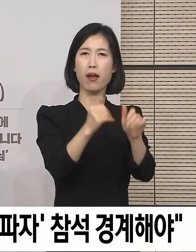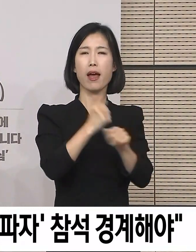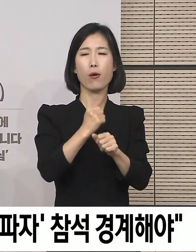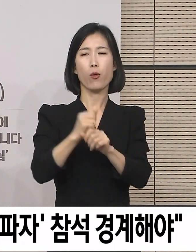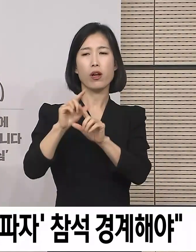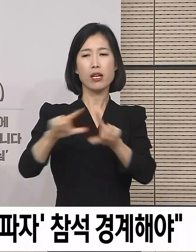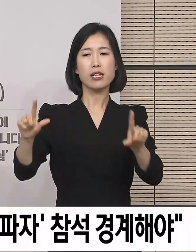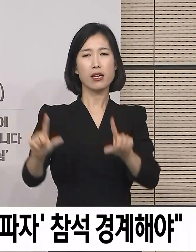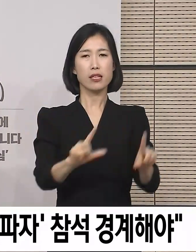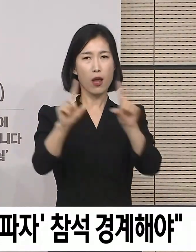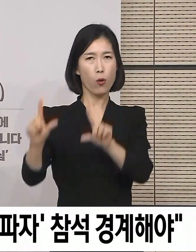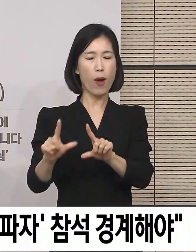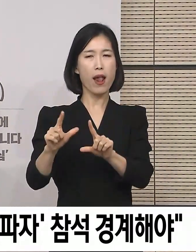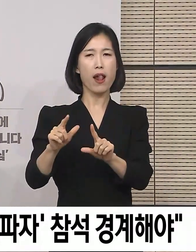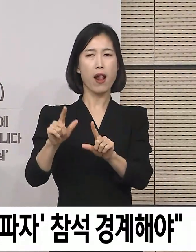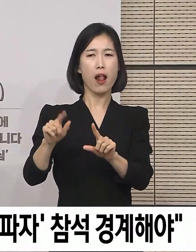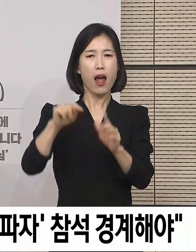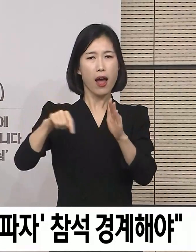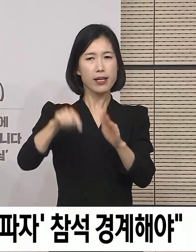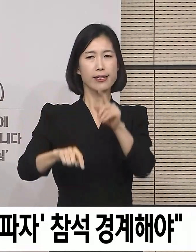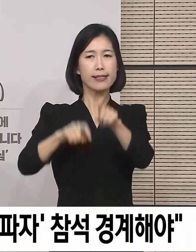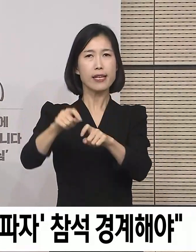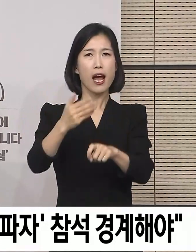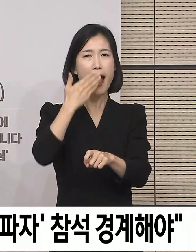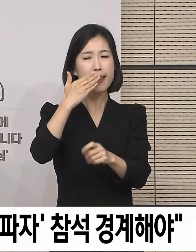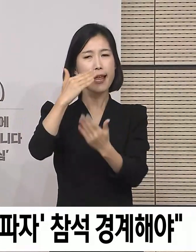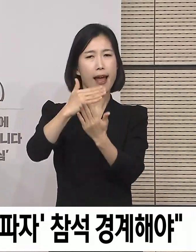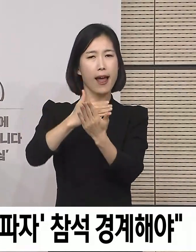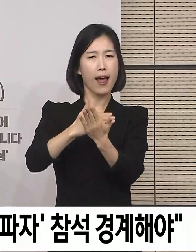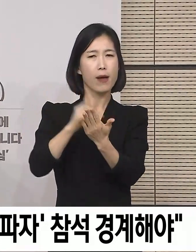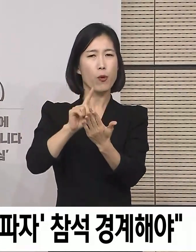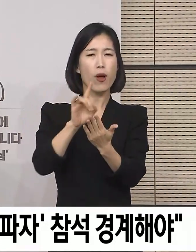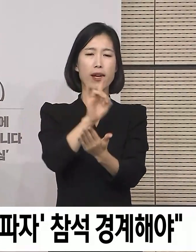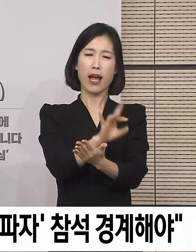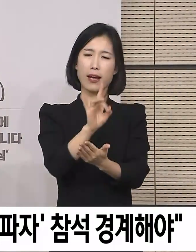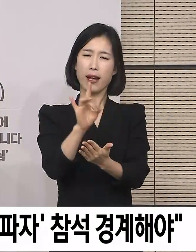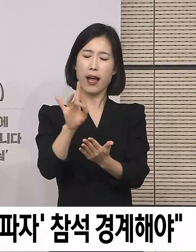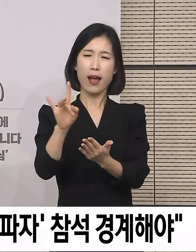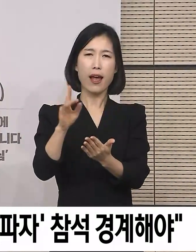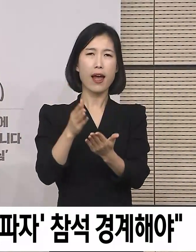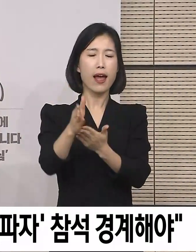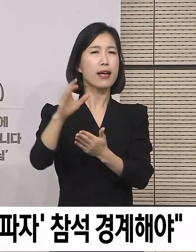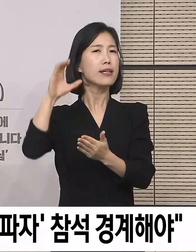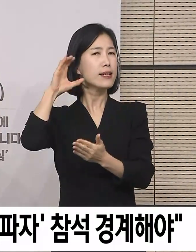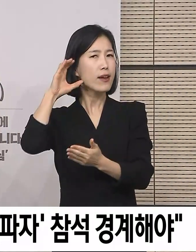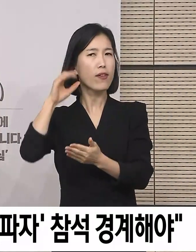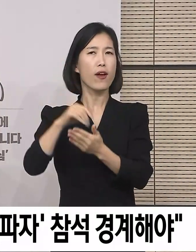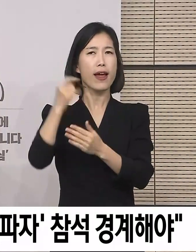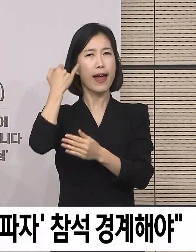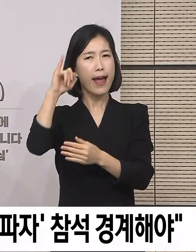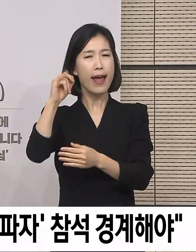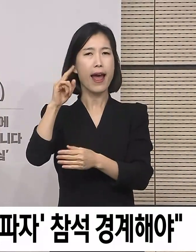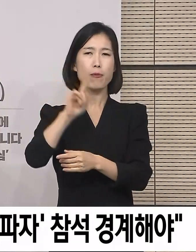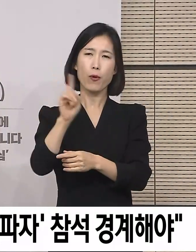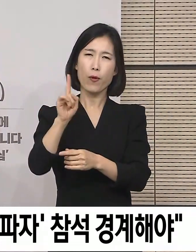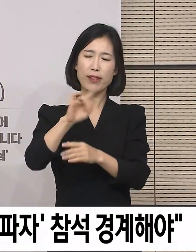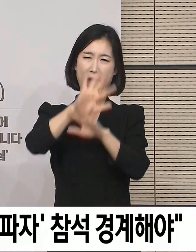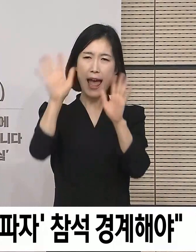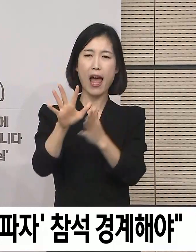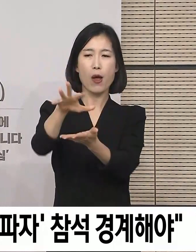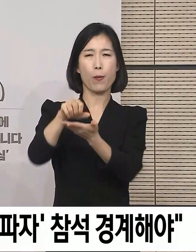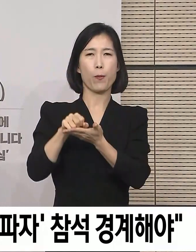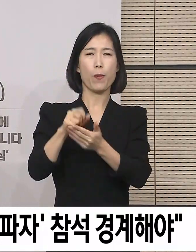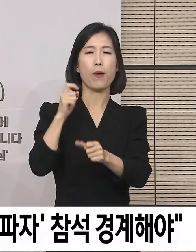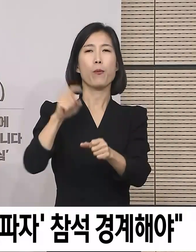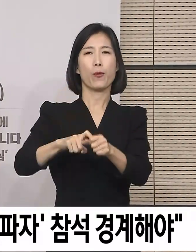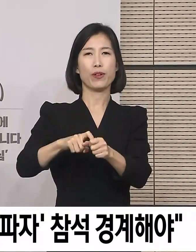일상생활에서 실천 가능한 지침이 마련될 수 있도록 각계각층의 의견과 창의적인 생각을 폭넓게 수렴하기